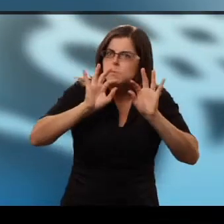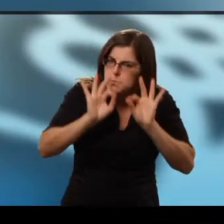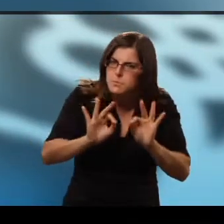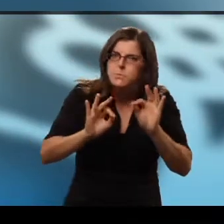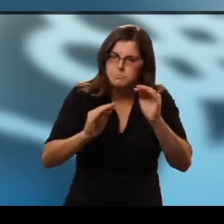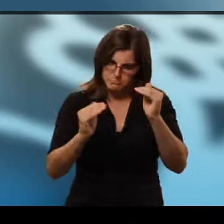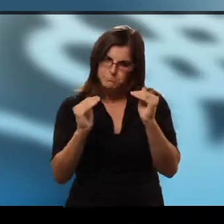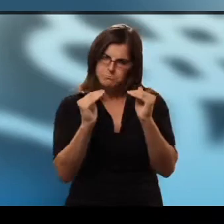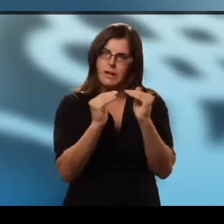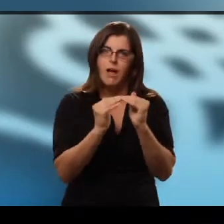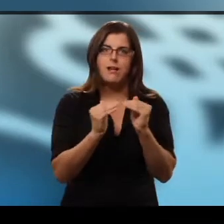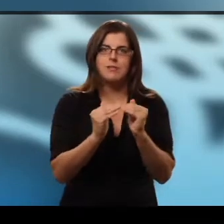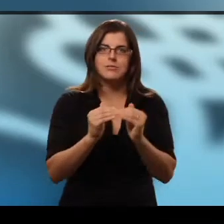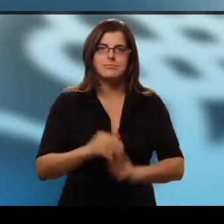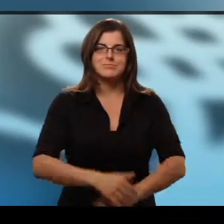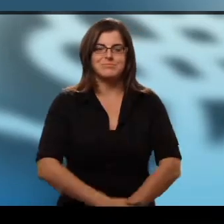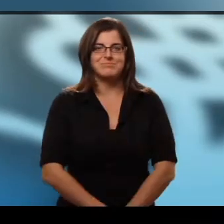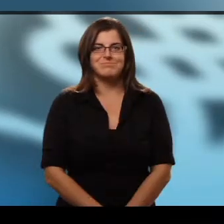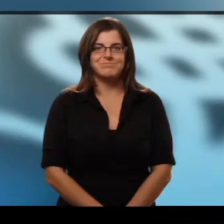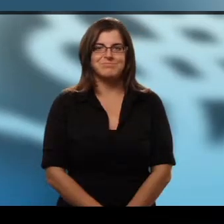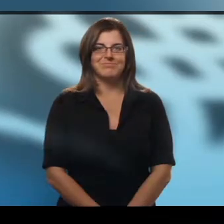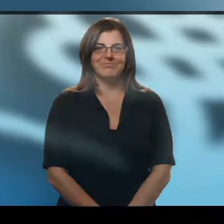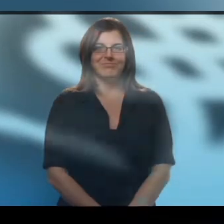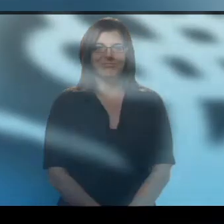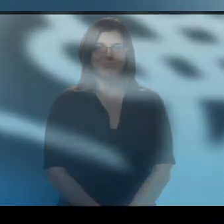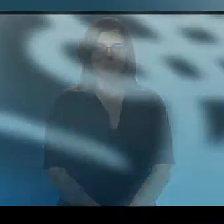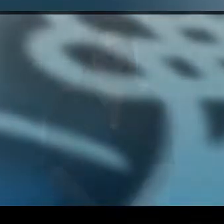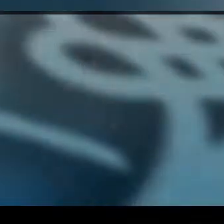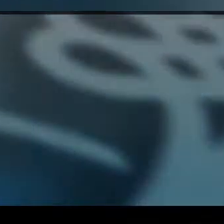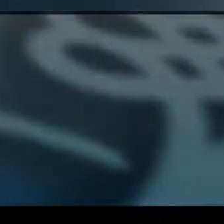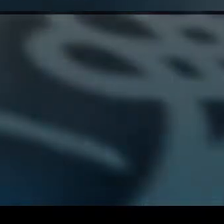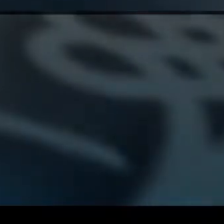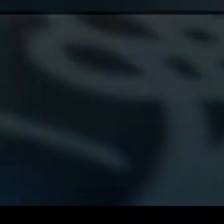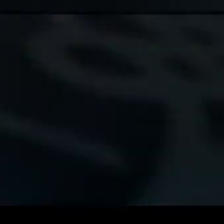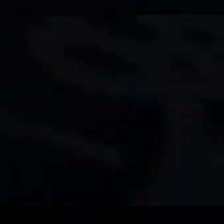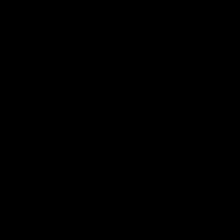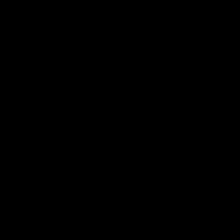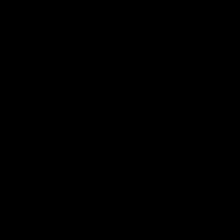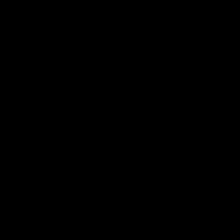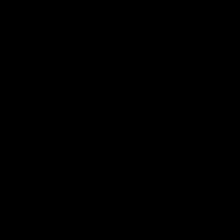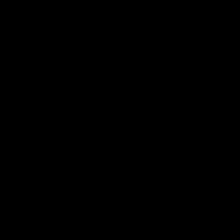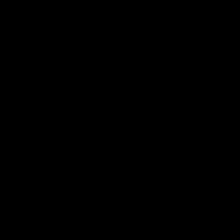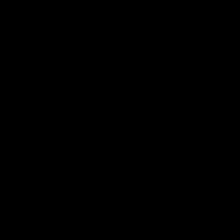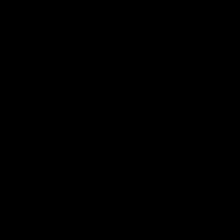'égalité aux avantages. L'égalité résume pas nécessairement